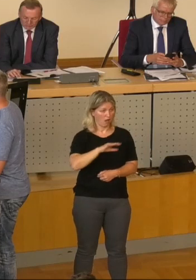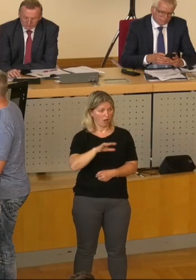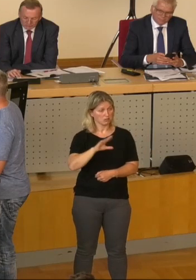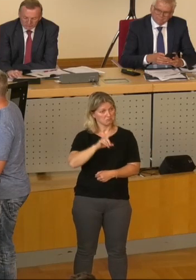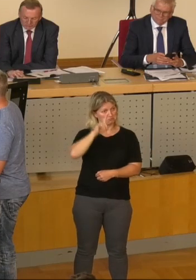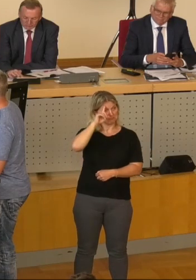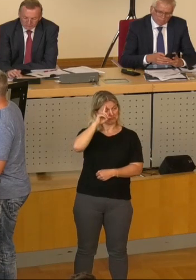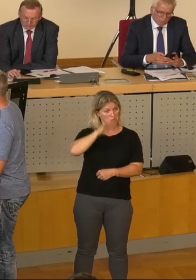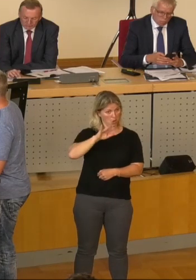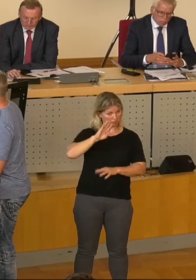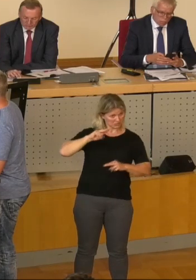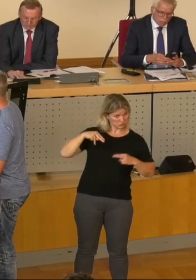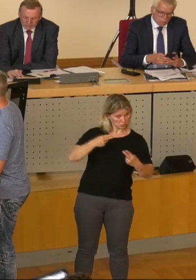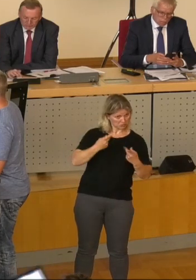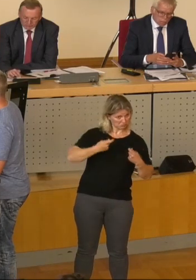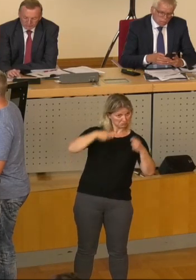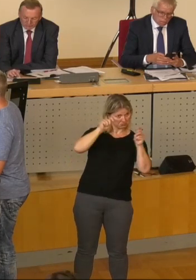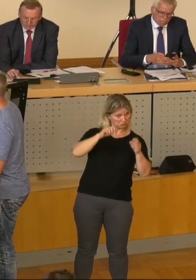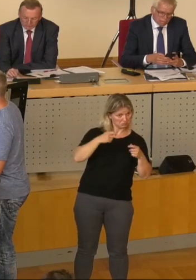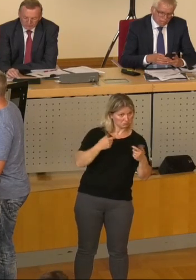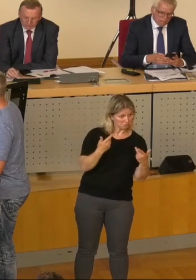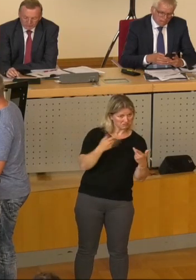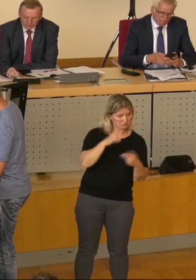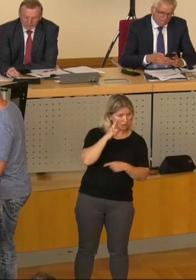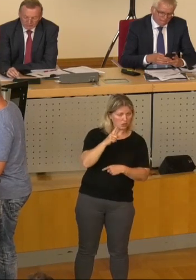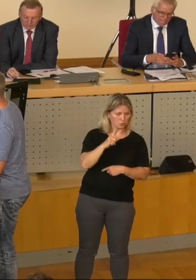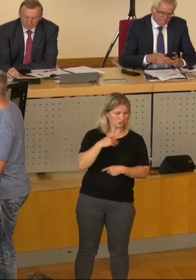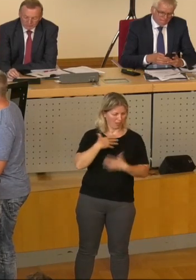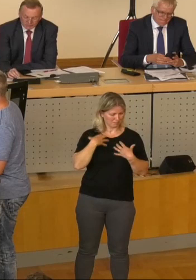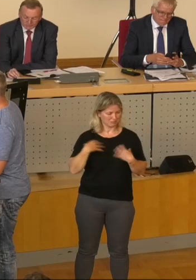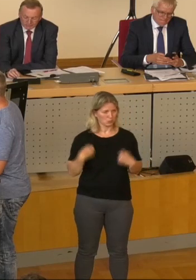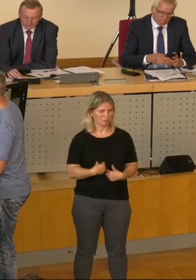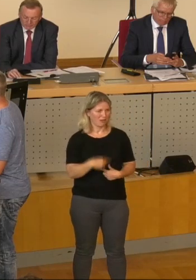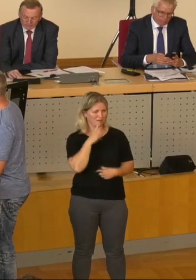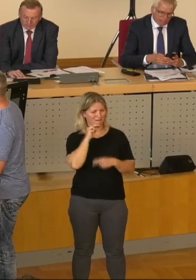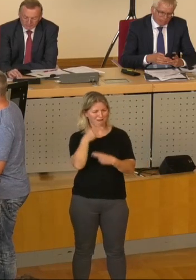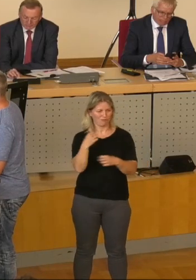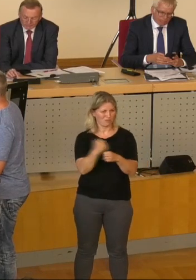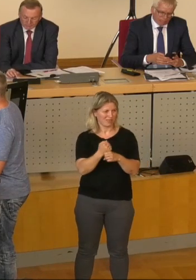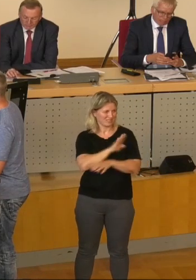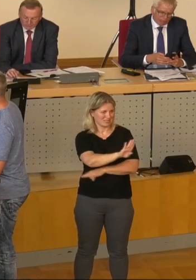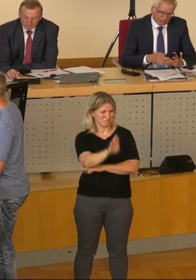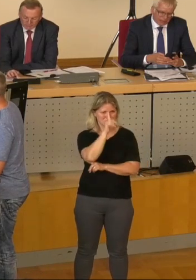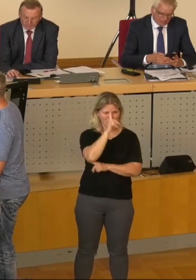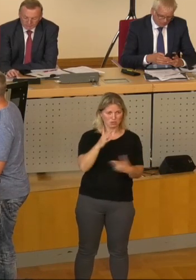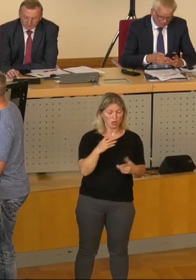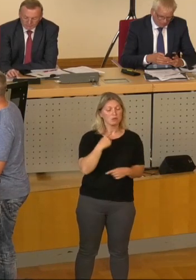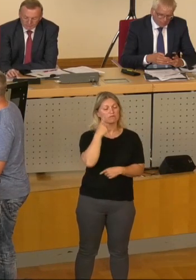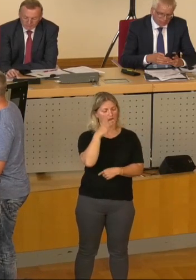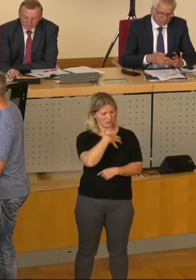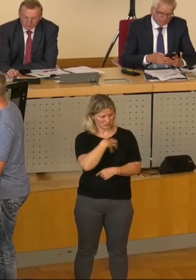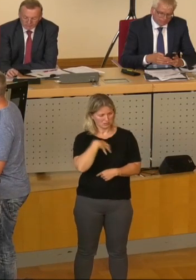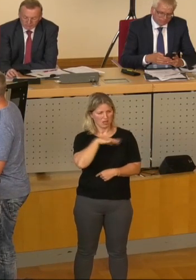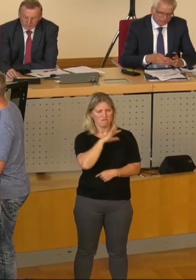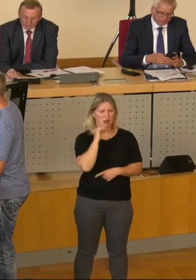Obelisken positionieren würde, kann ich ihn als Bürgermeisterin nicht beantworten. Allerdings existieren in Dresden zahlreiche Bauten